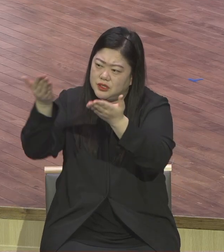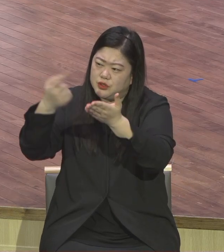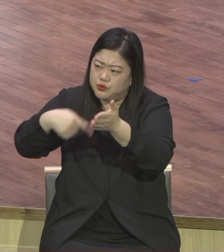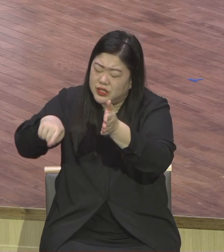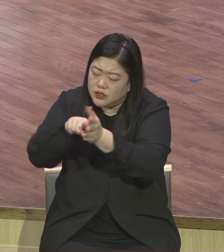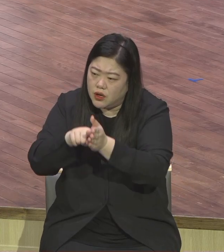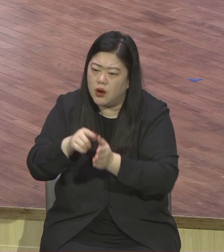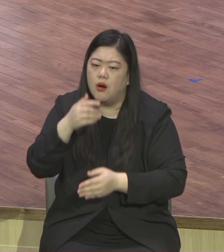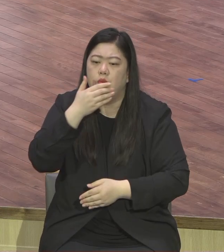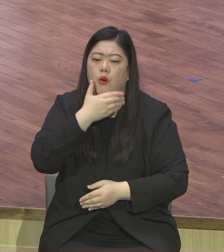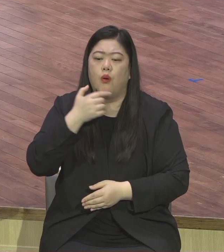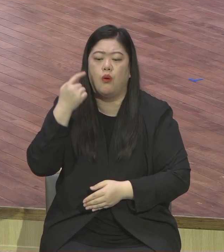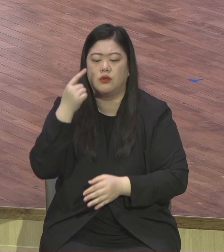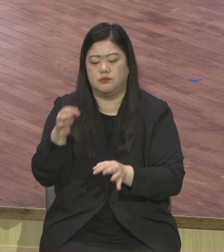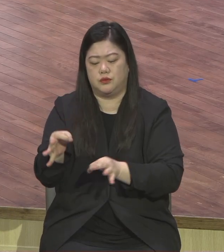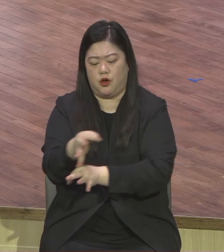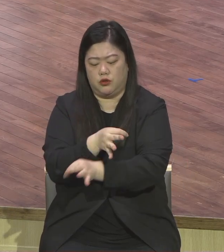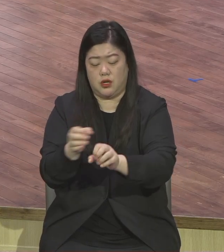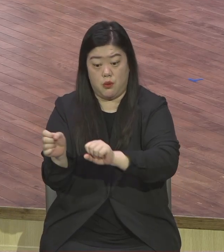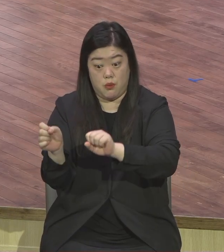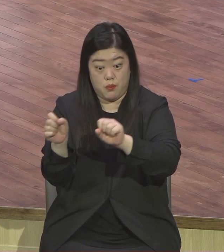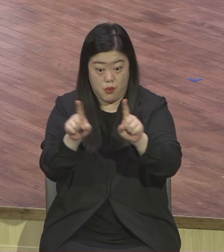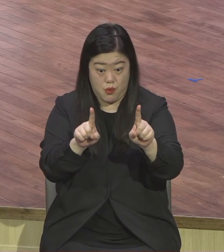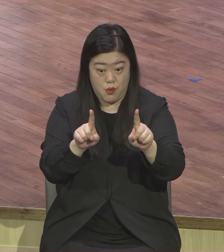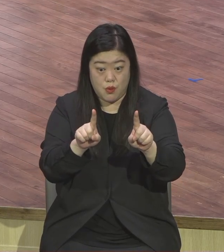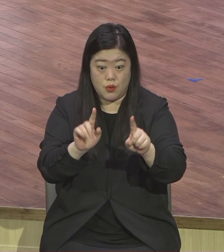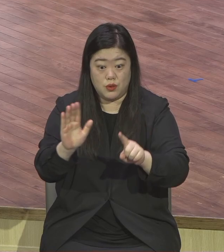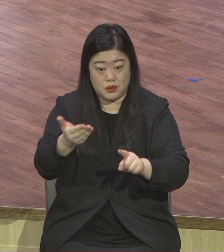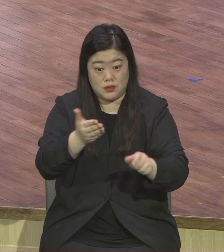회복되어서 하나님 나라 확장의 주역들 다 되시길 제므로 축복합니다.